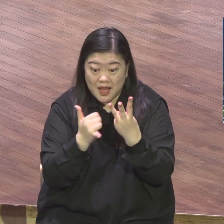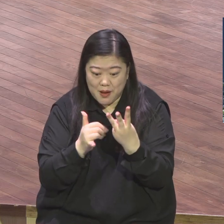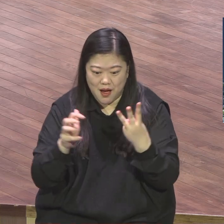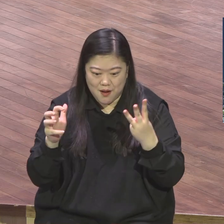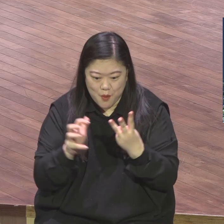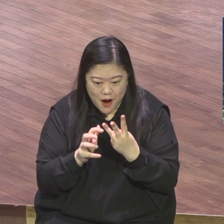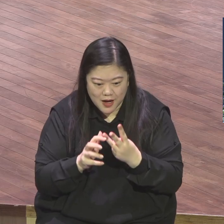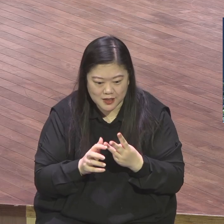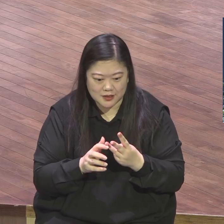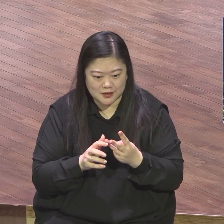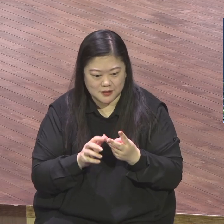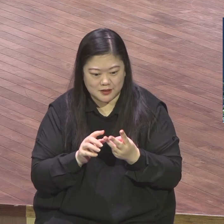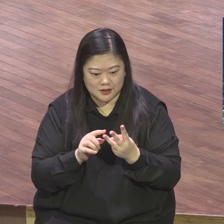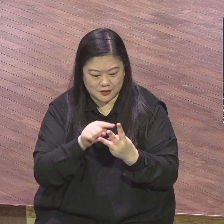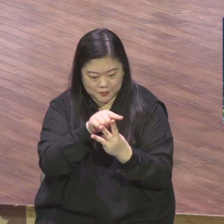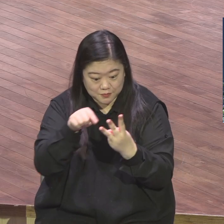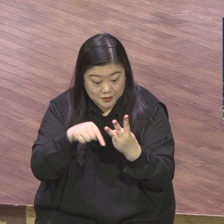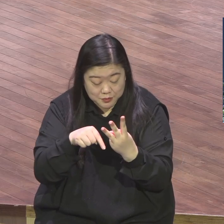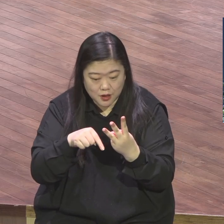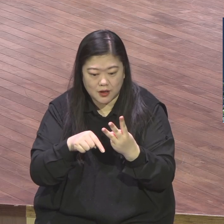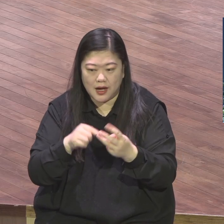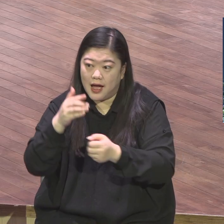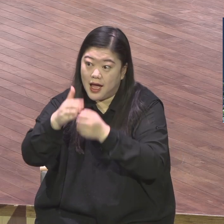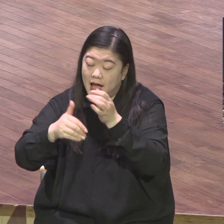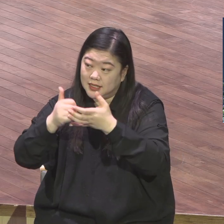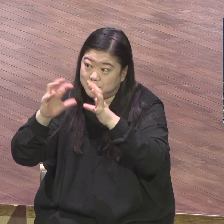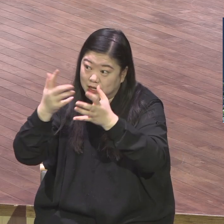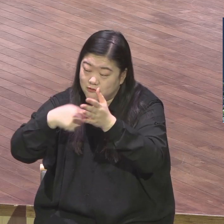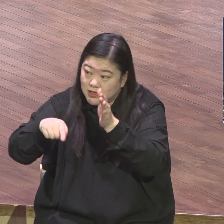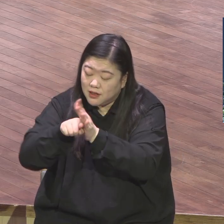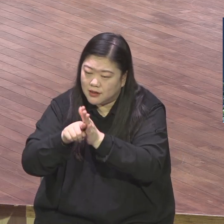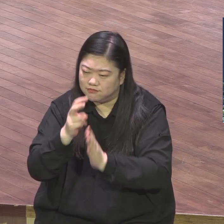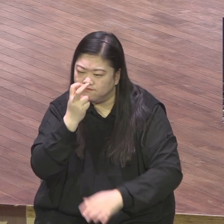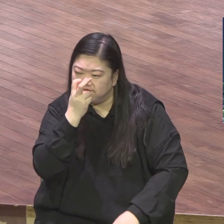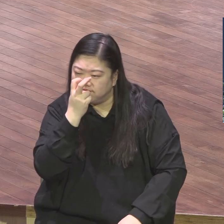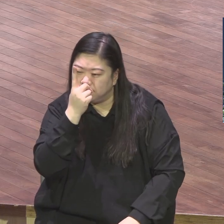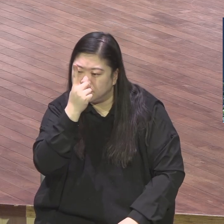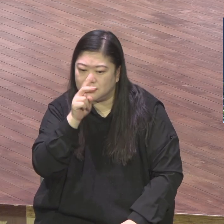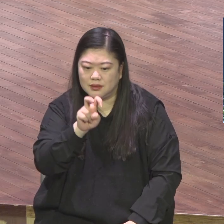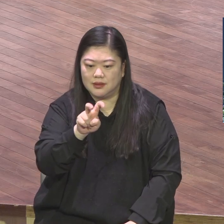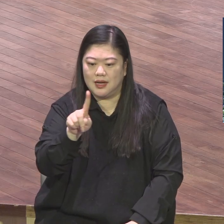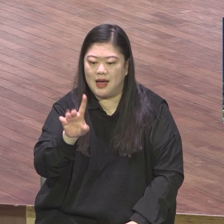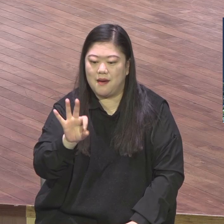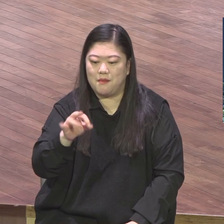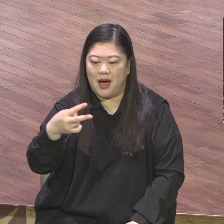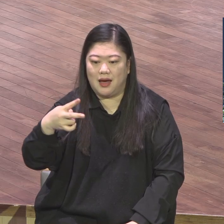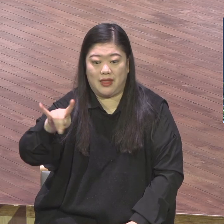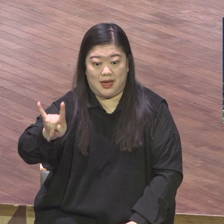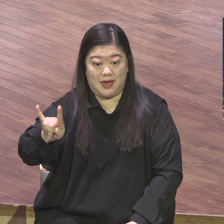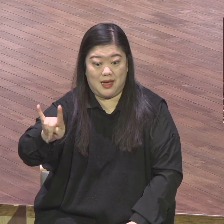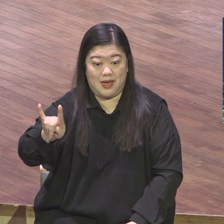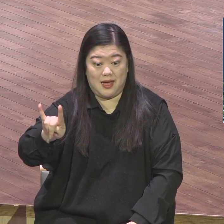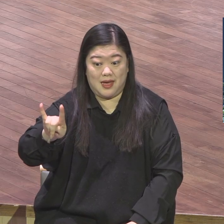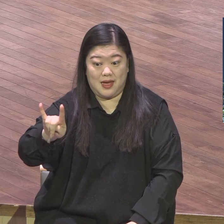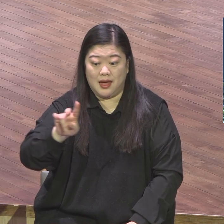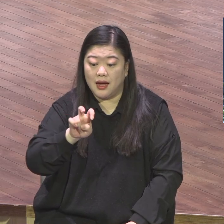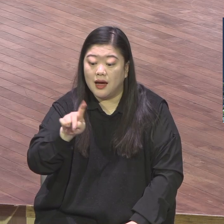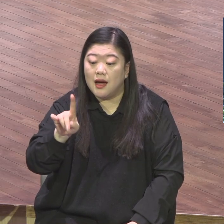파수망대를 세우게 하여 조옵사사 전부 망대입니다 망대 망대가 뭐예요 사람들이 다 방향